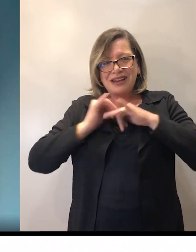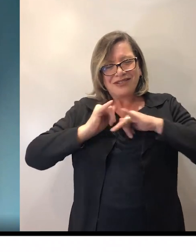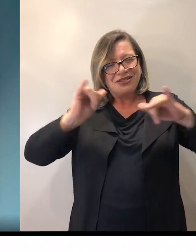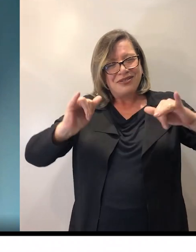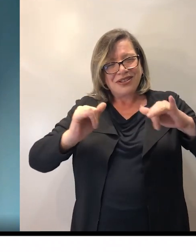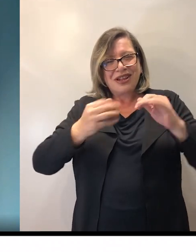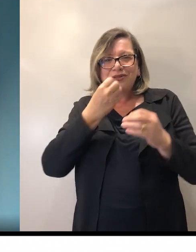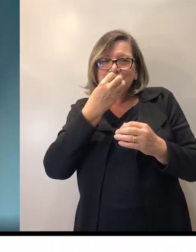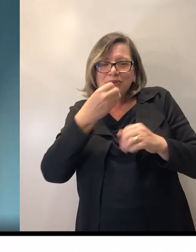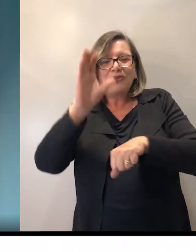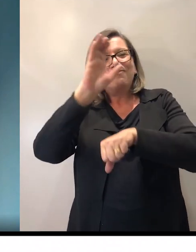curso.